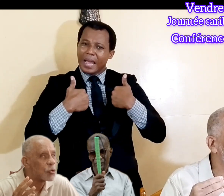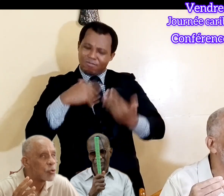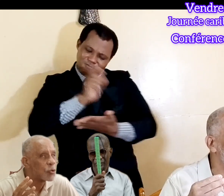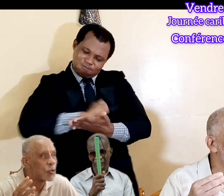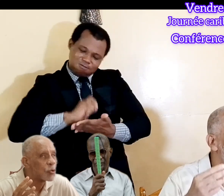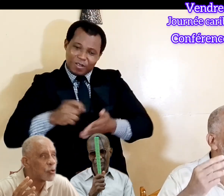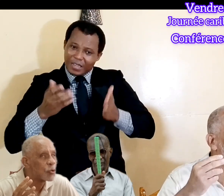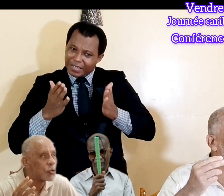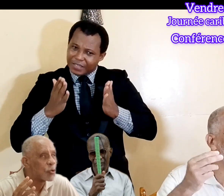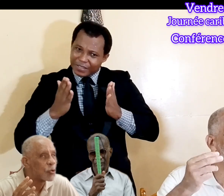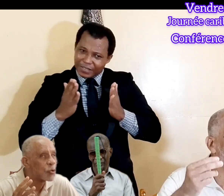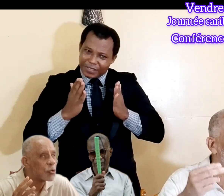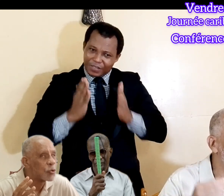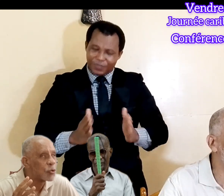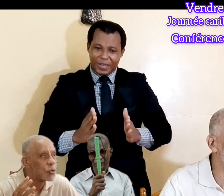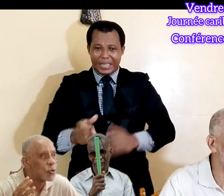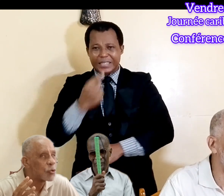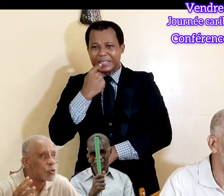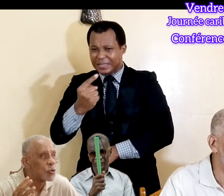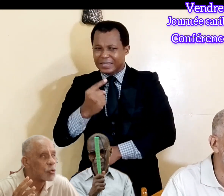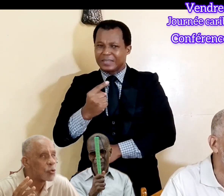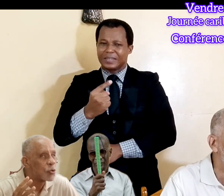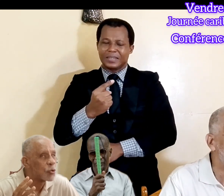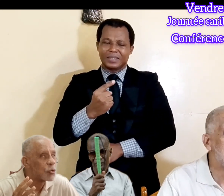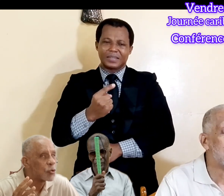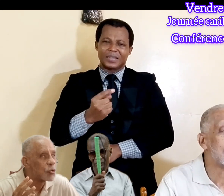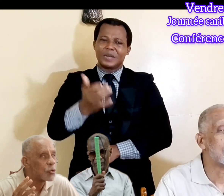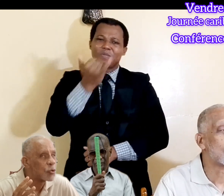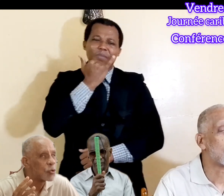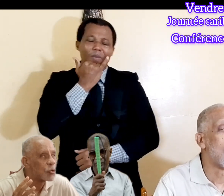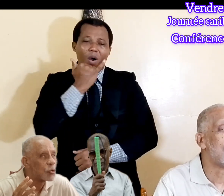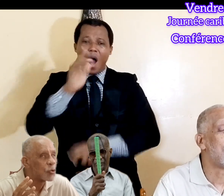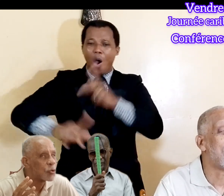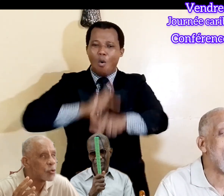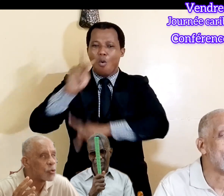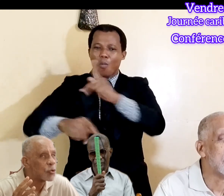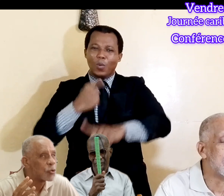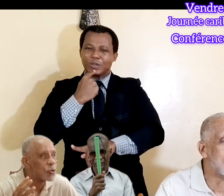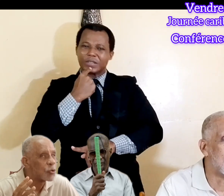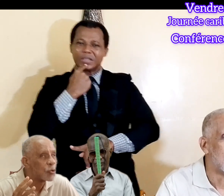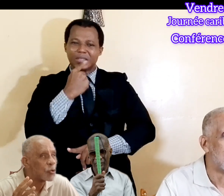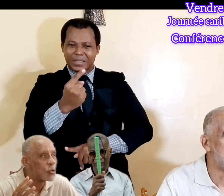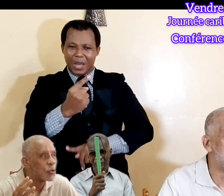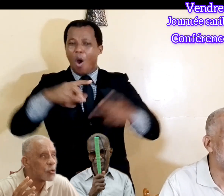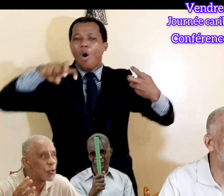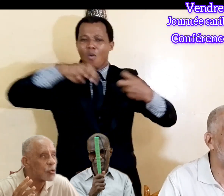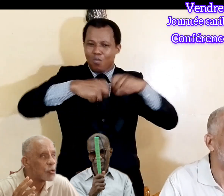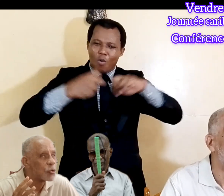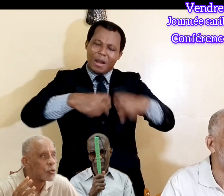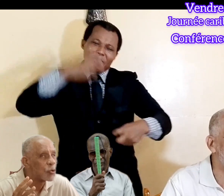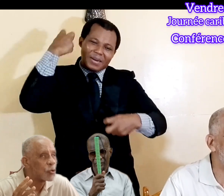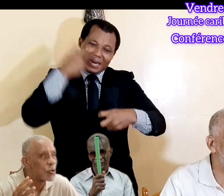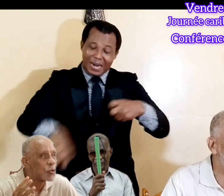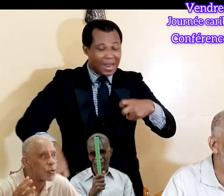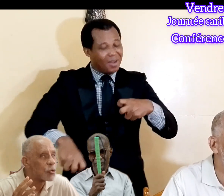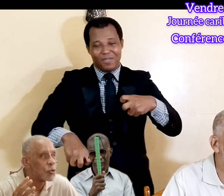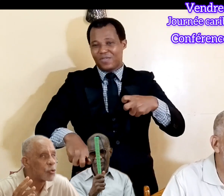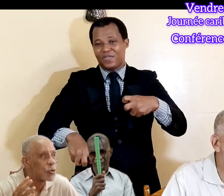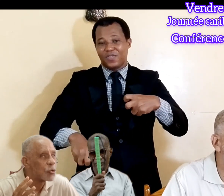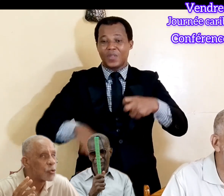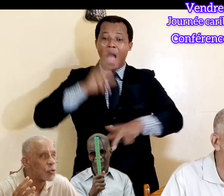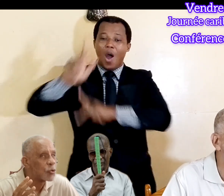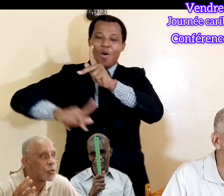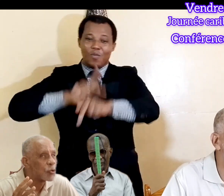qualifient la pénurie de livres. Ce sont des famines de livres, qui viennent